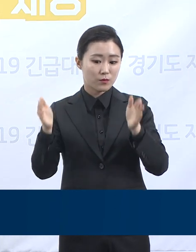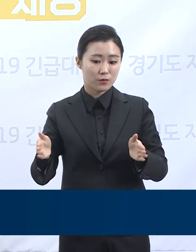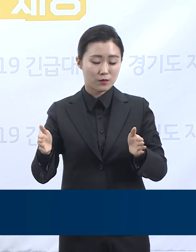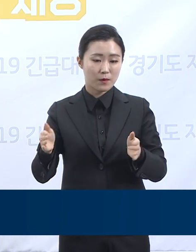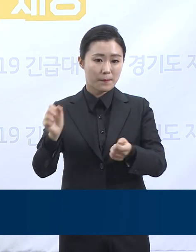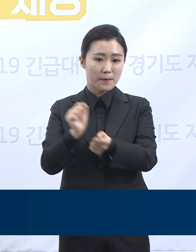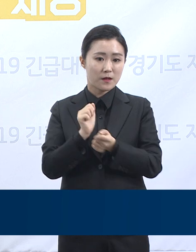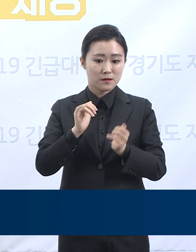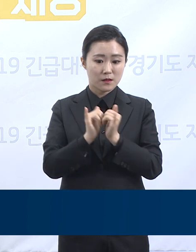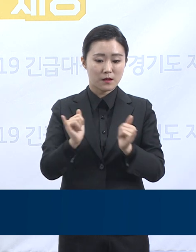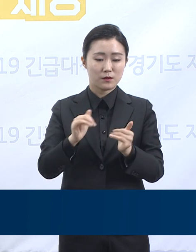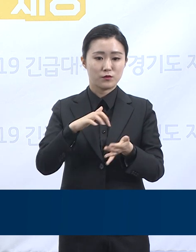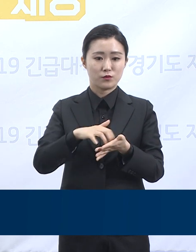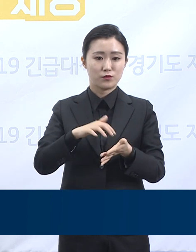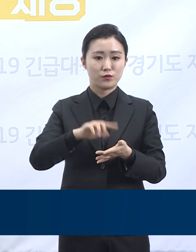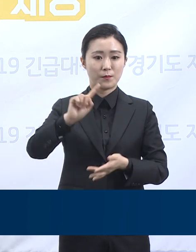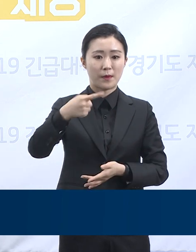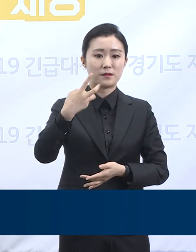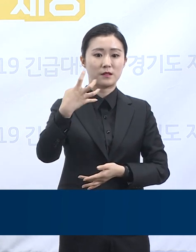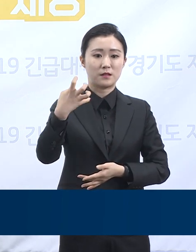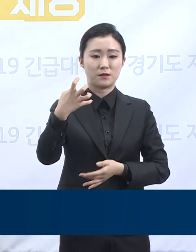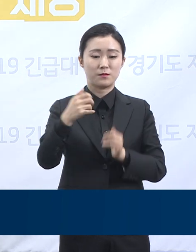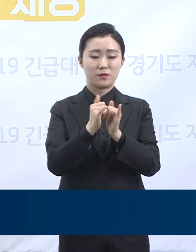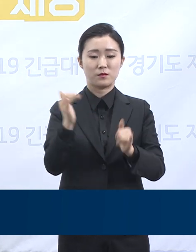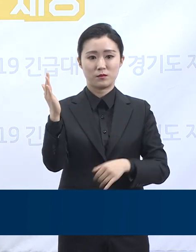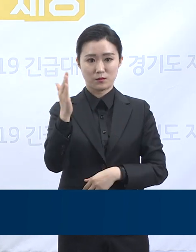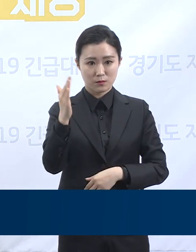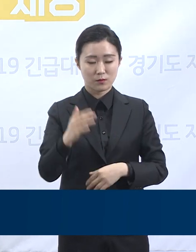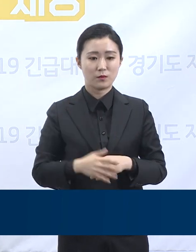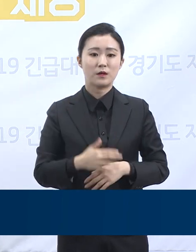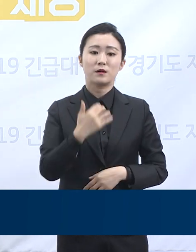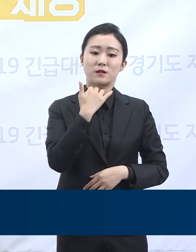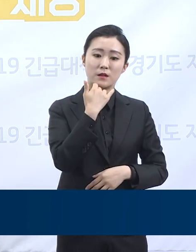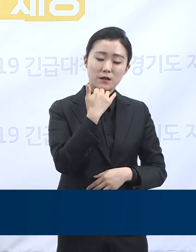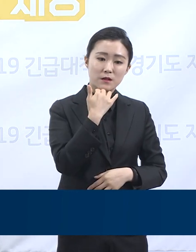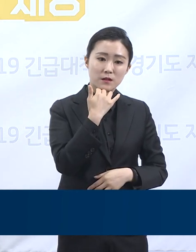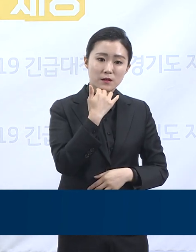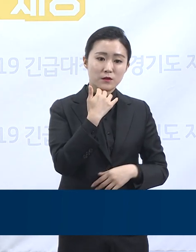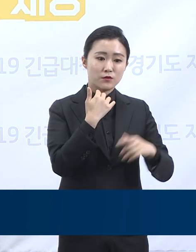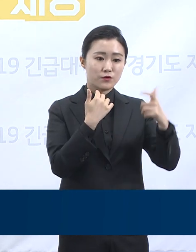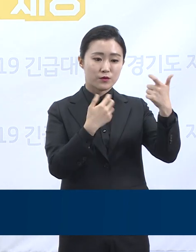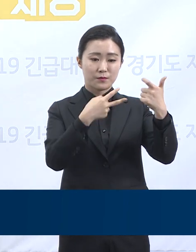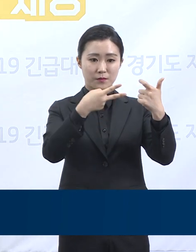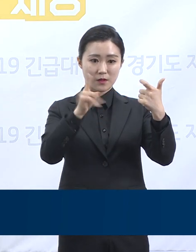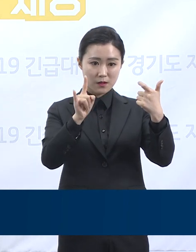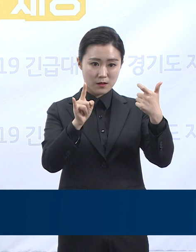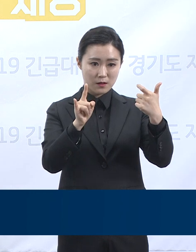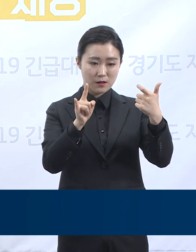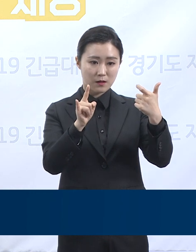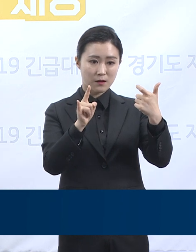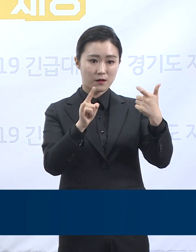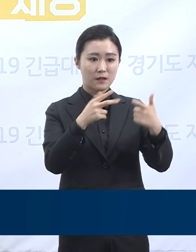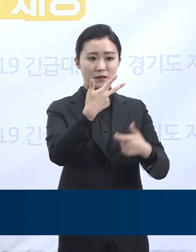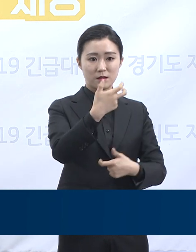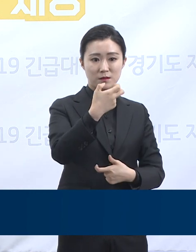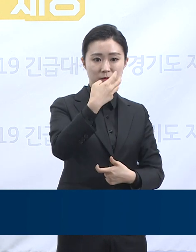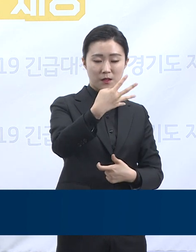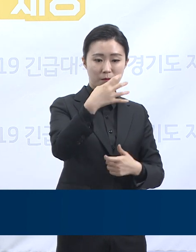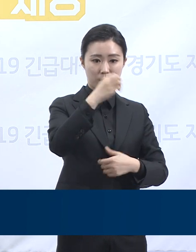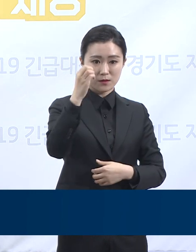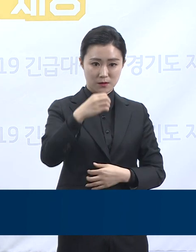37명으로 16.4%에 해당하고 70대가 12명으로 8.6%, 80대 이상이